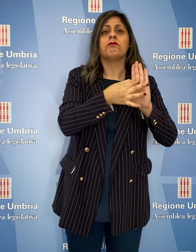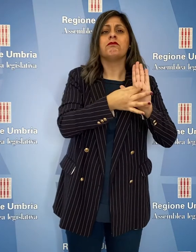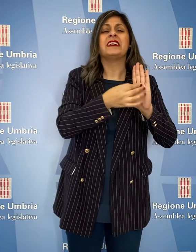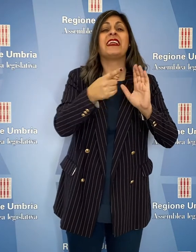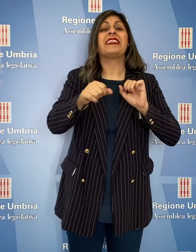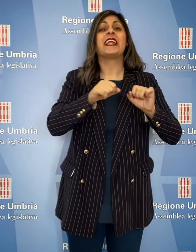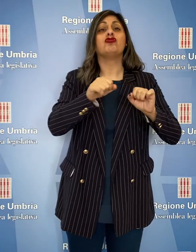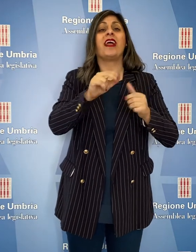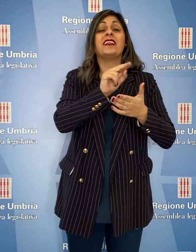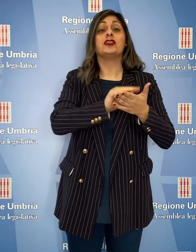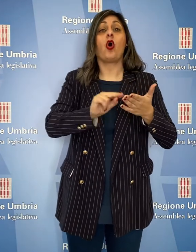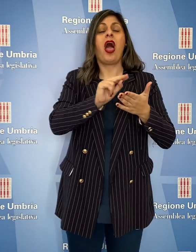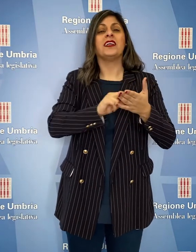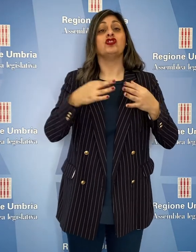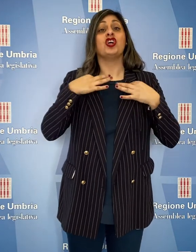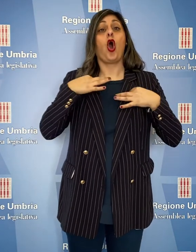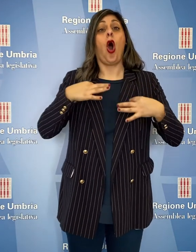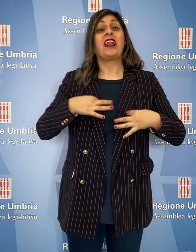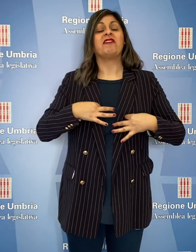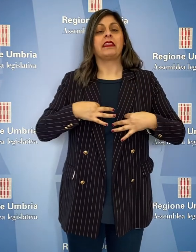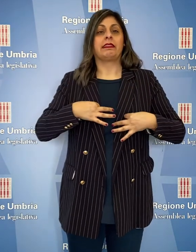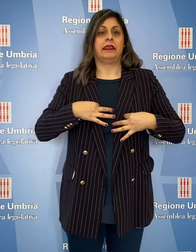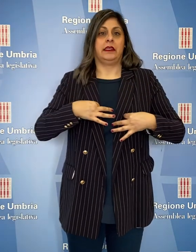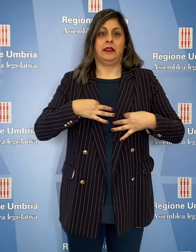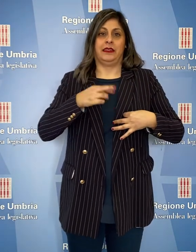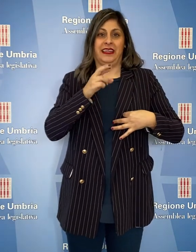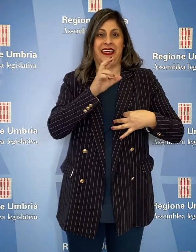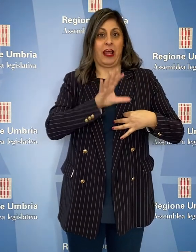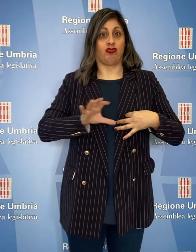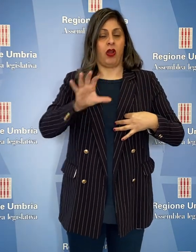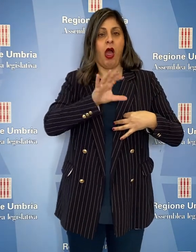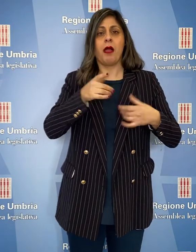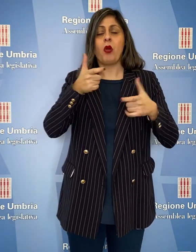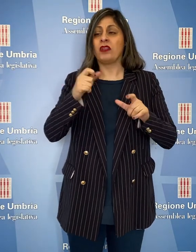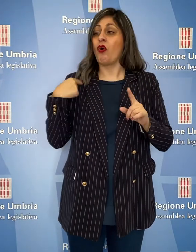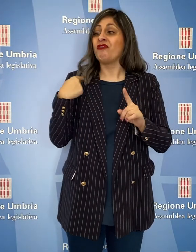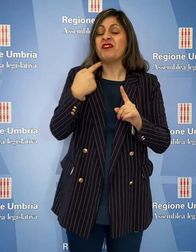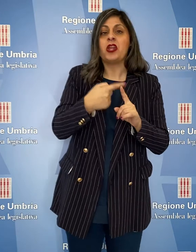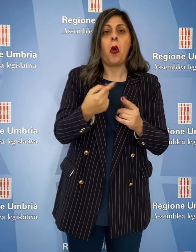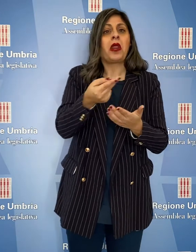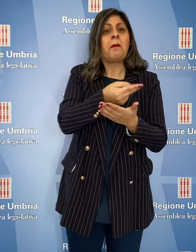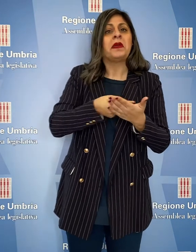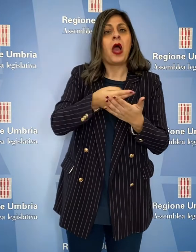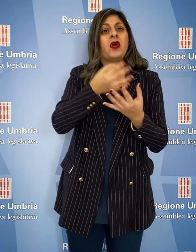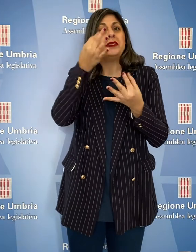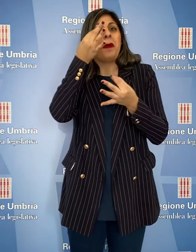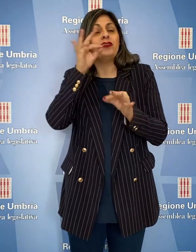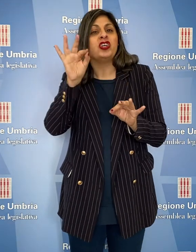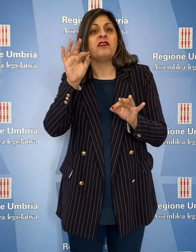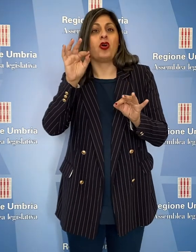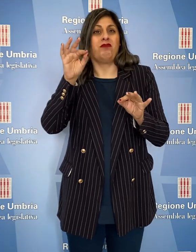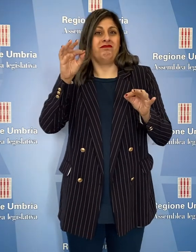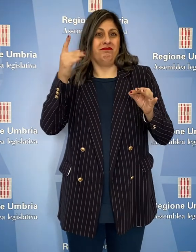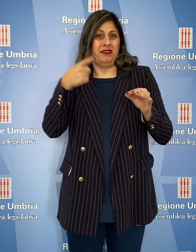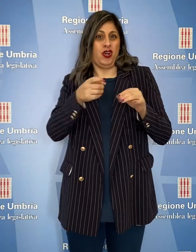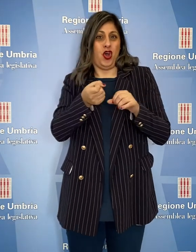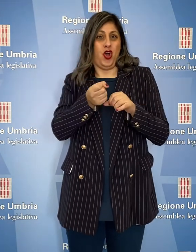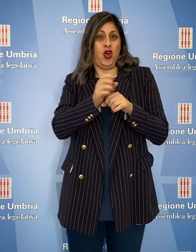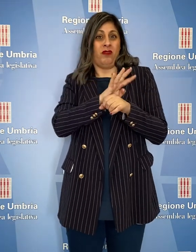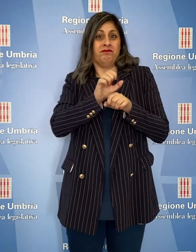scolastici dei convitti regionali, per i quali non risultano piani specifici di contenimento della